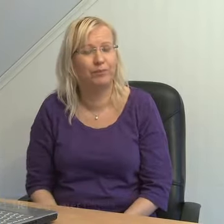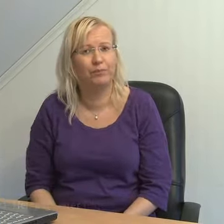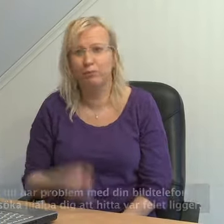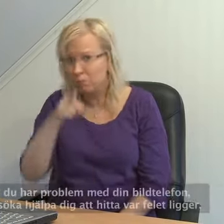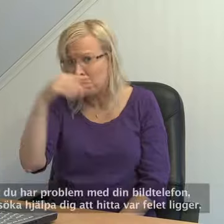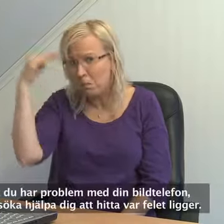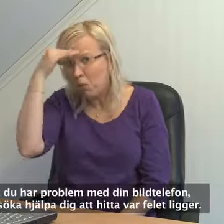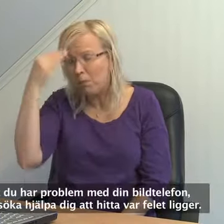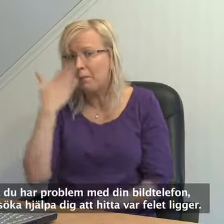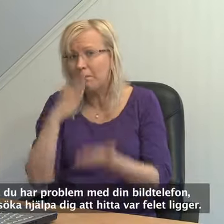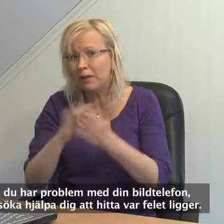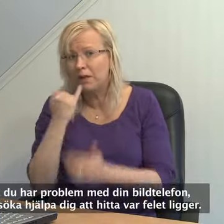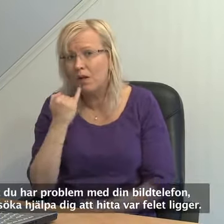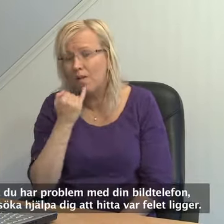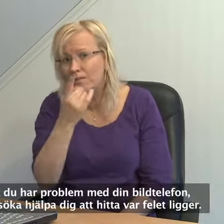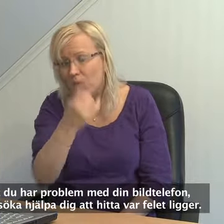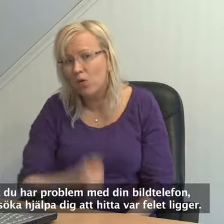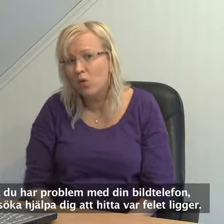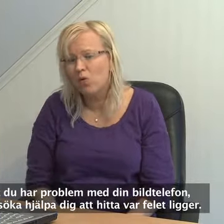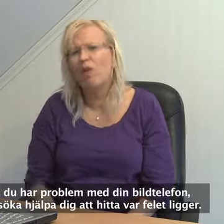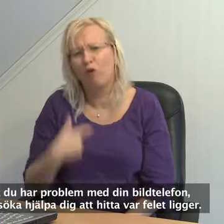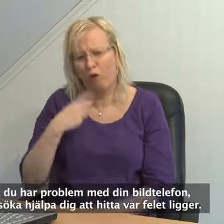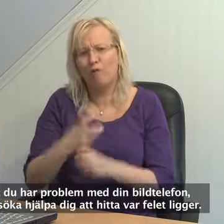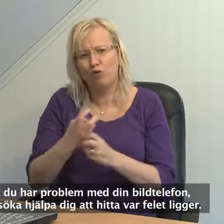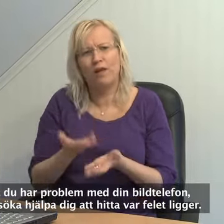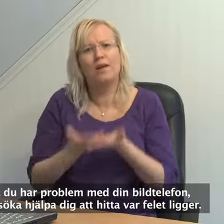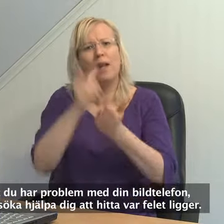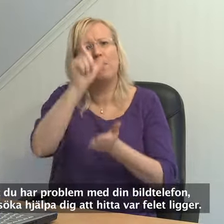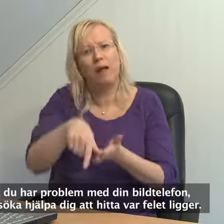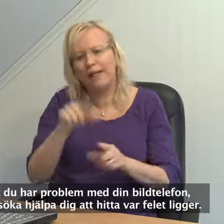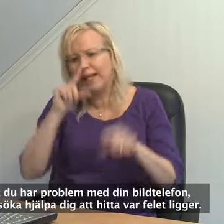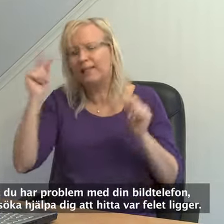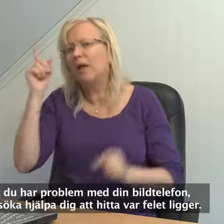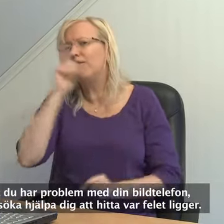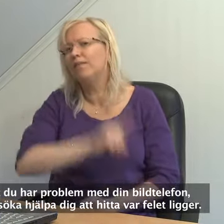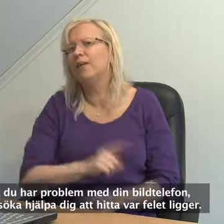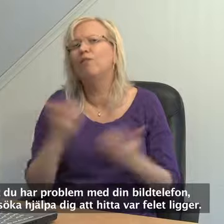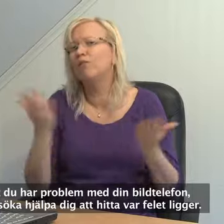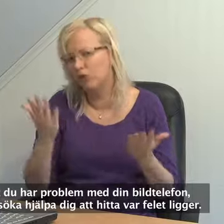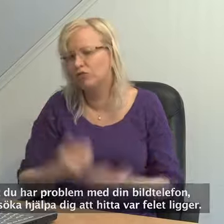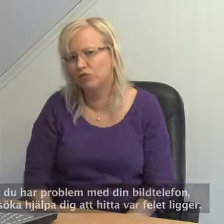Är det så att du har problem med din bildtelefon så ska jag nu försöka hjälpa dig och hitta vad felet beror på.